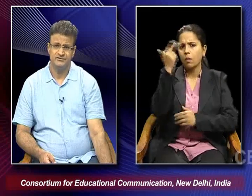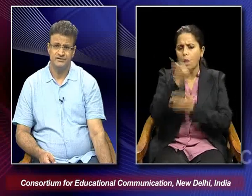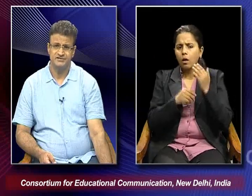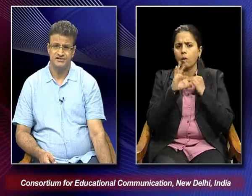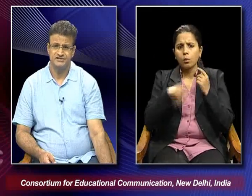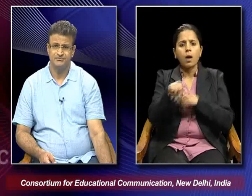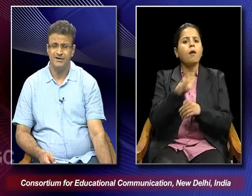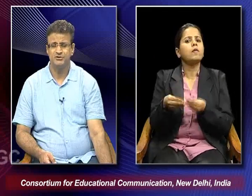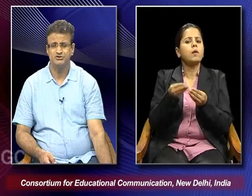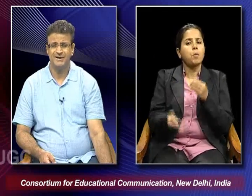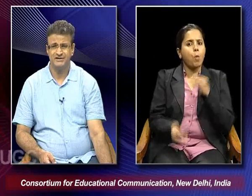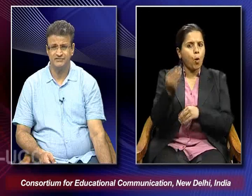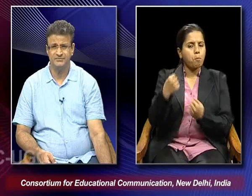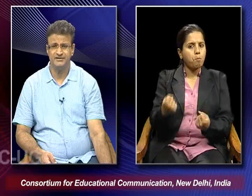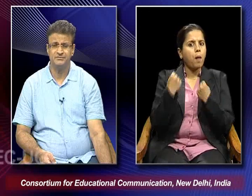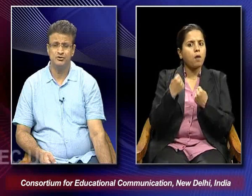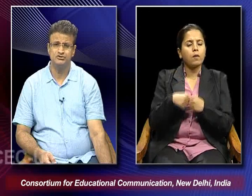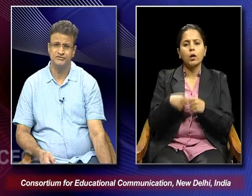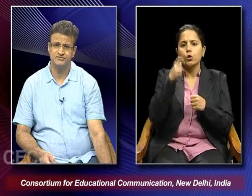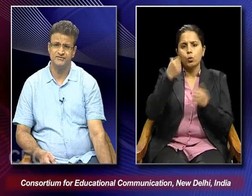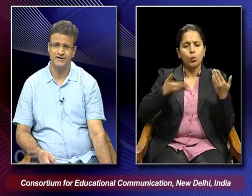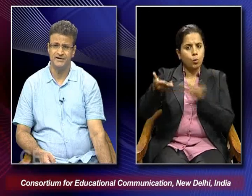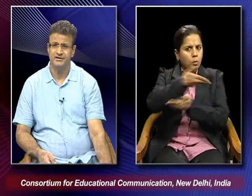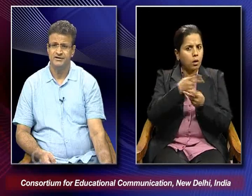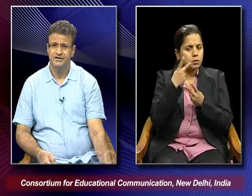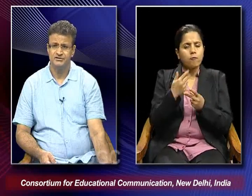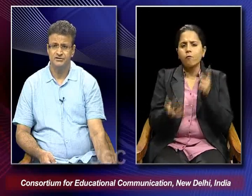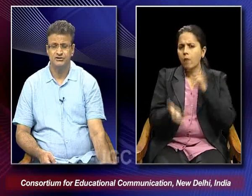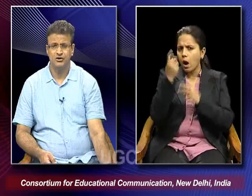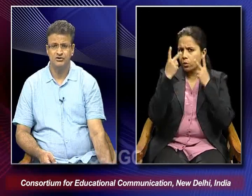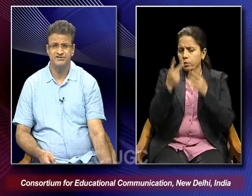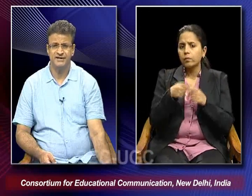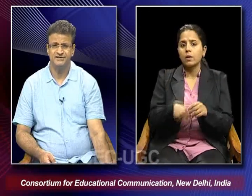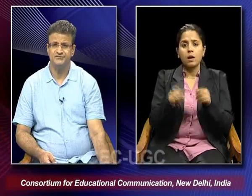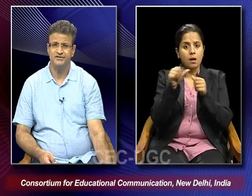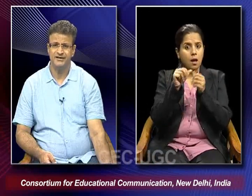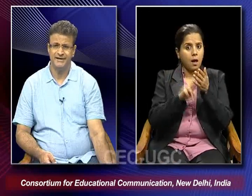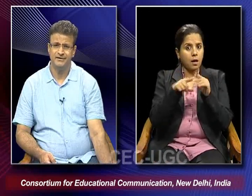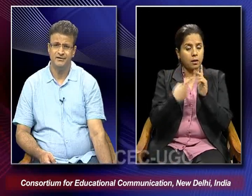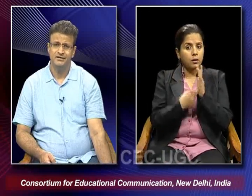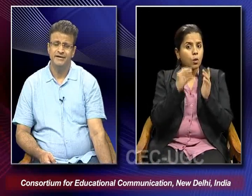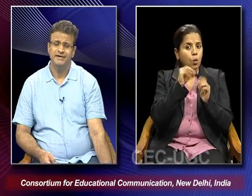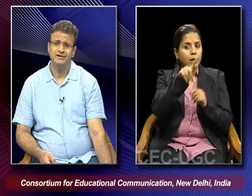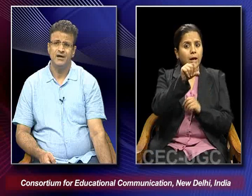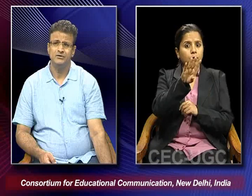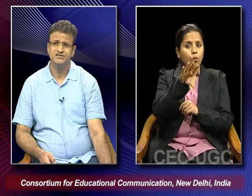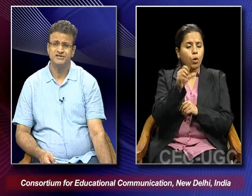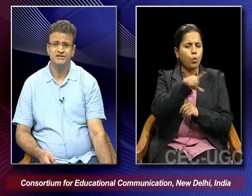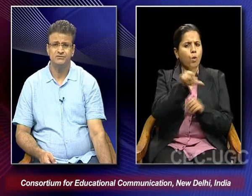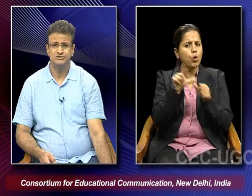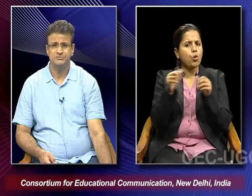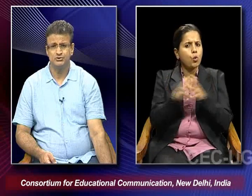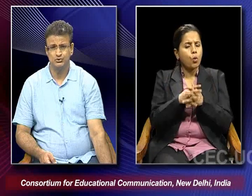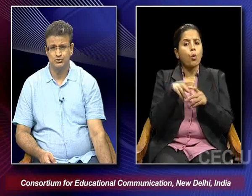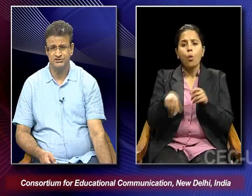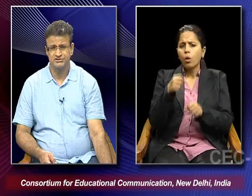being given the extensive powers by the government and because of which we find Andravati laws in 1949 and how the state